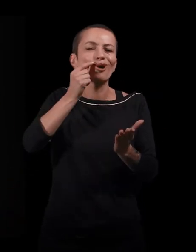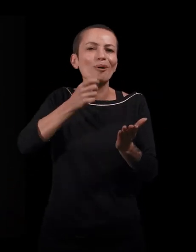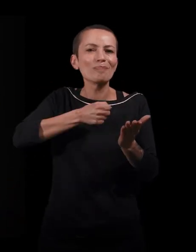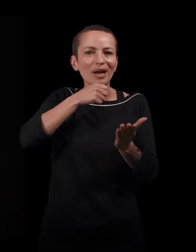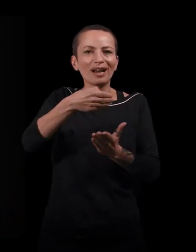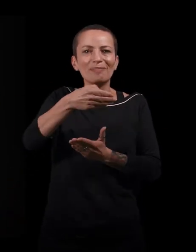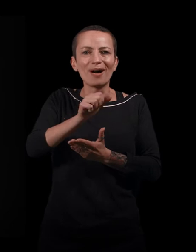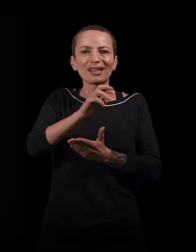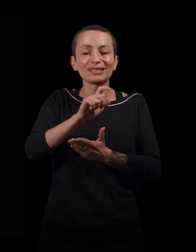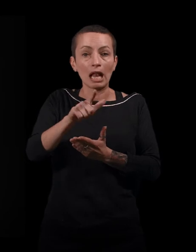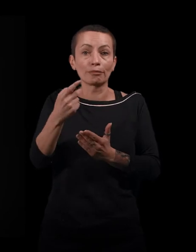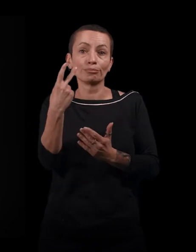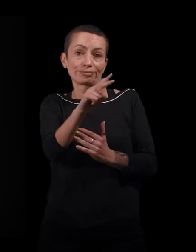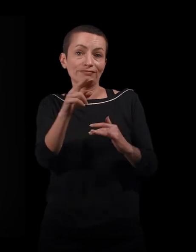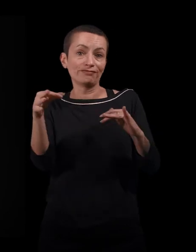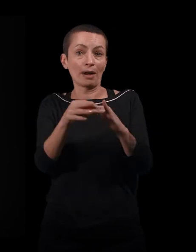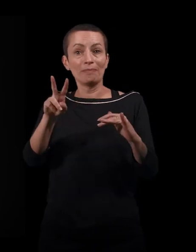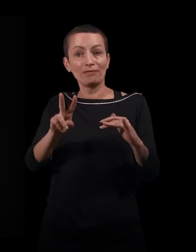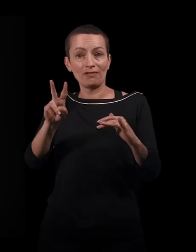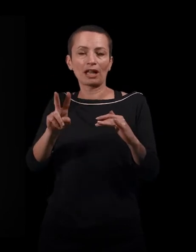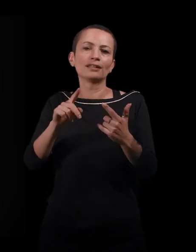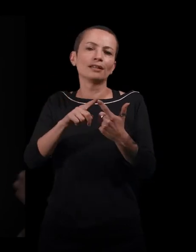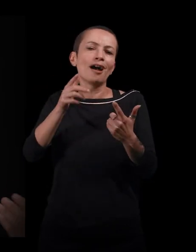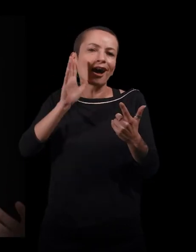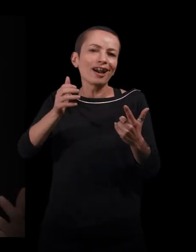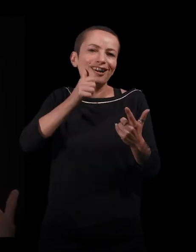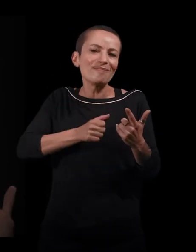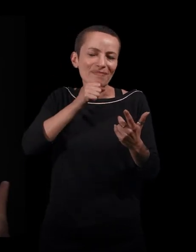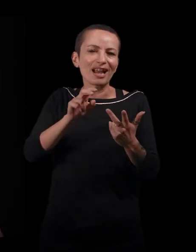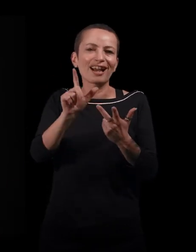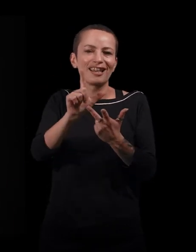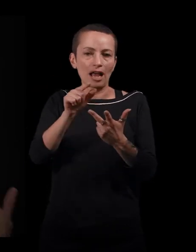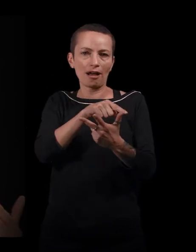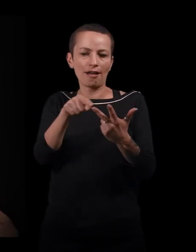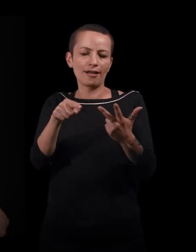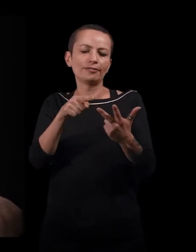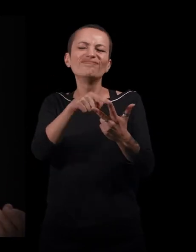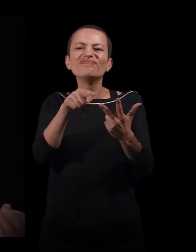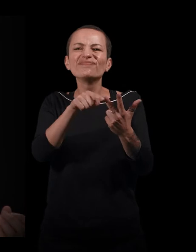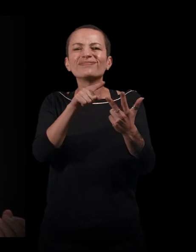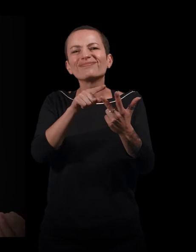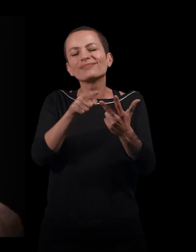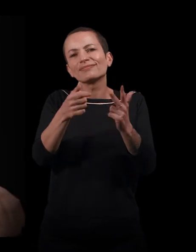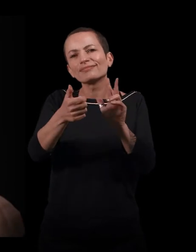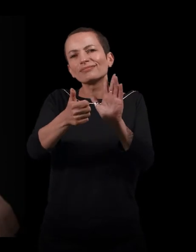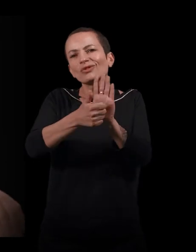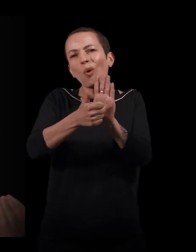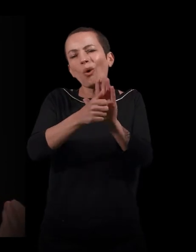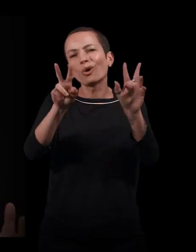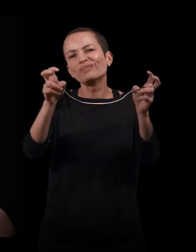Et Viviane, ma grand-mère, et Léla, mon arrière-grand-mère, sont ce que j'appellerais, d'un point de vue presque dramaturgique, des